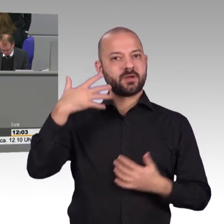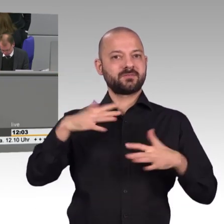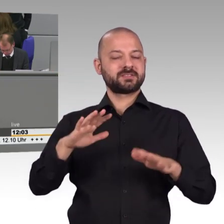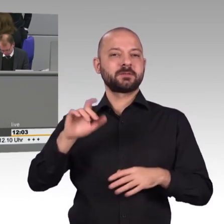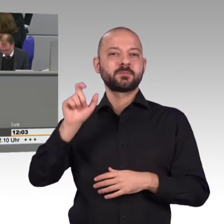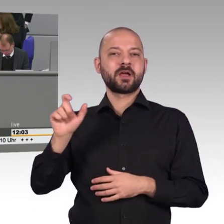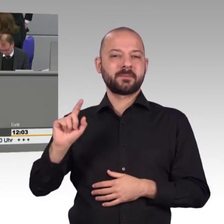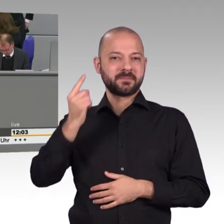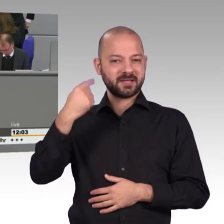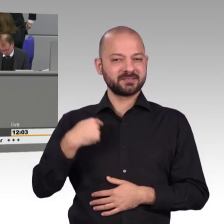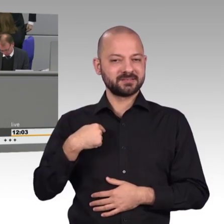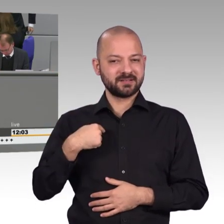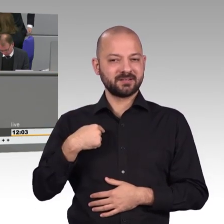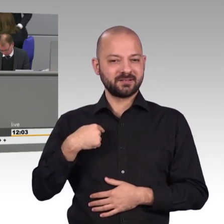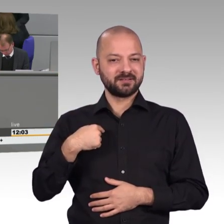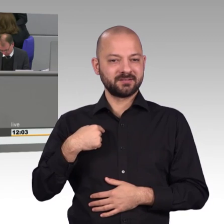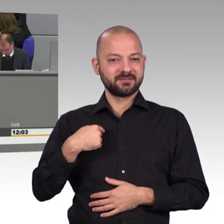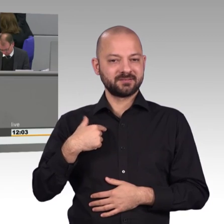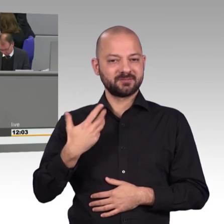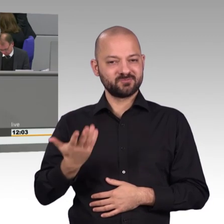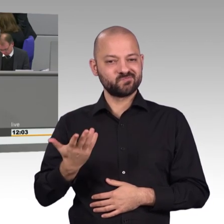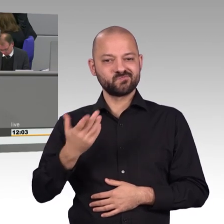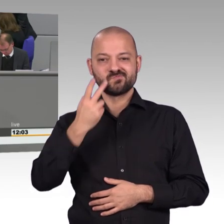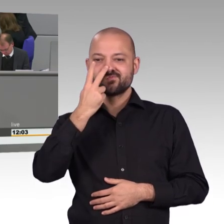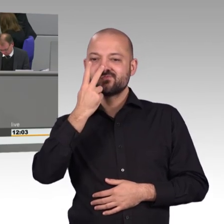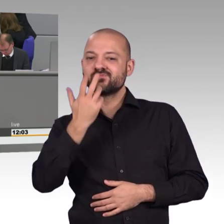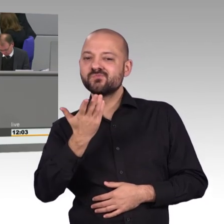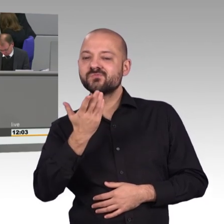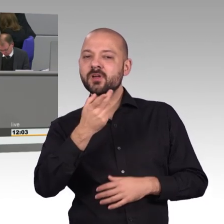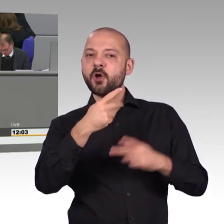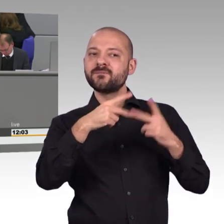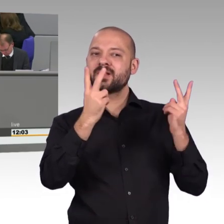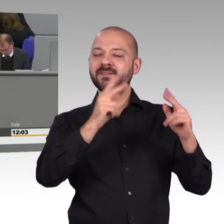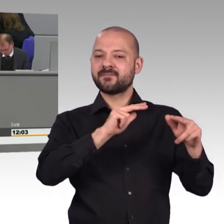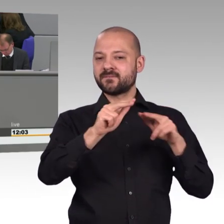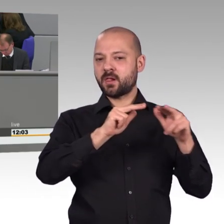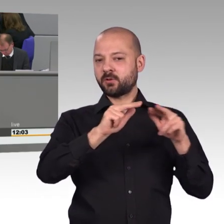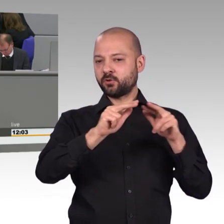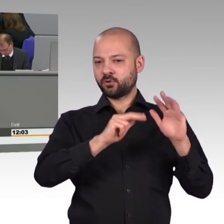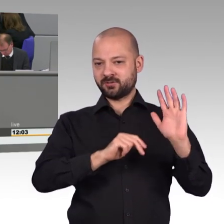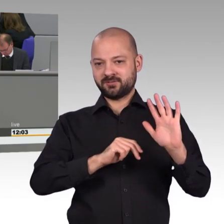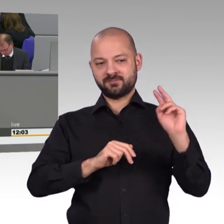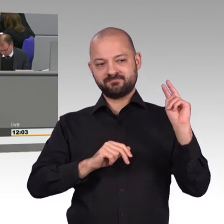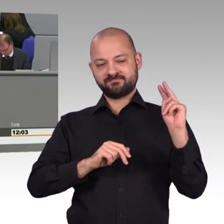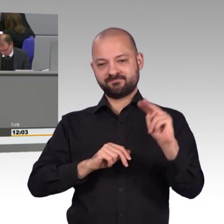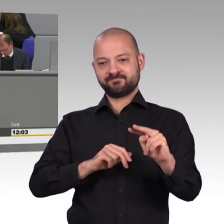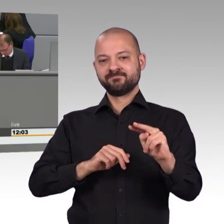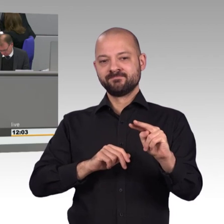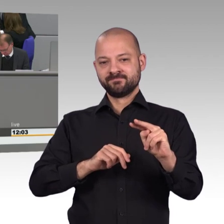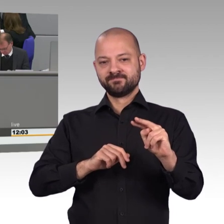auf der Basis des Onlinezugangsgesetzes sehr bald digitalisiert werden. Erfolgreich kann dieser